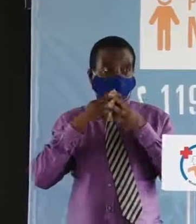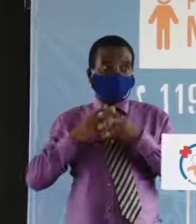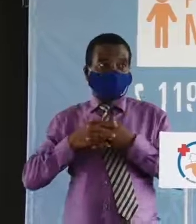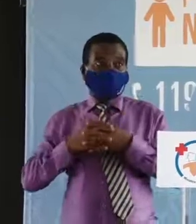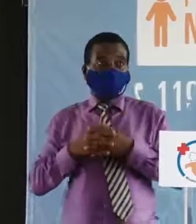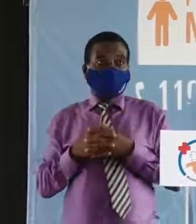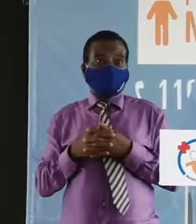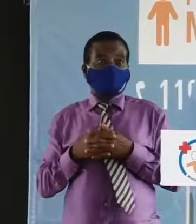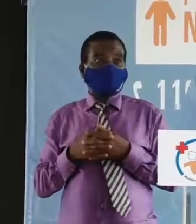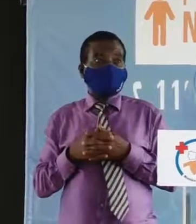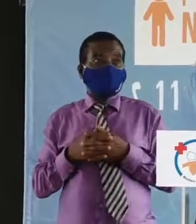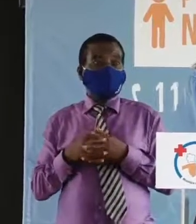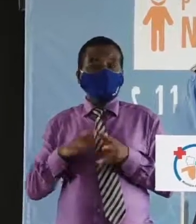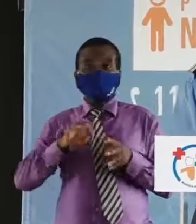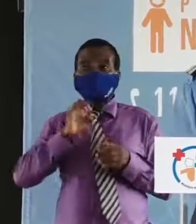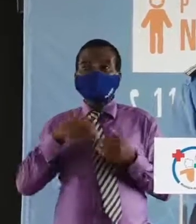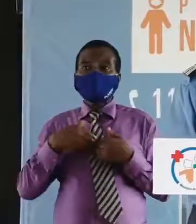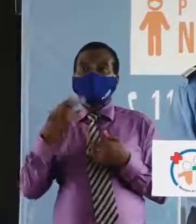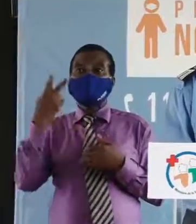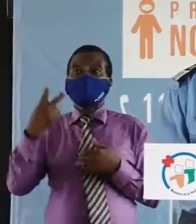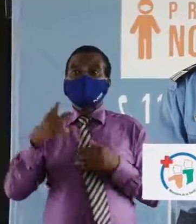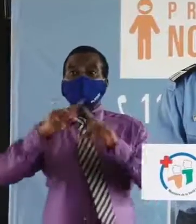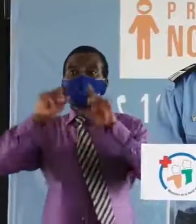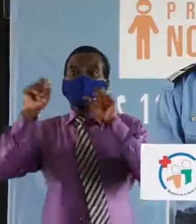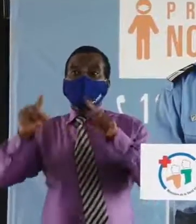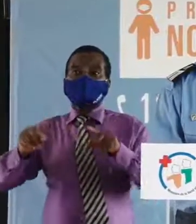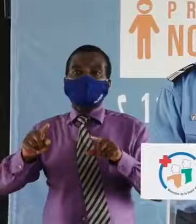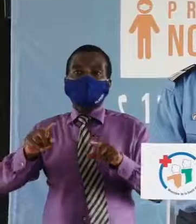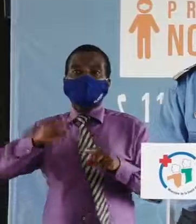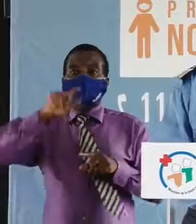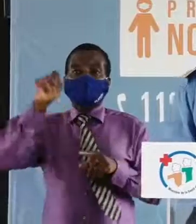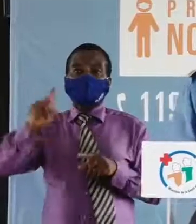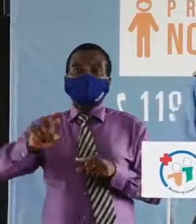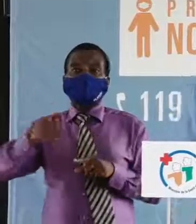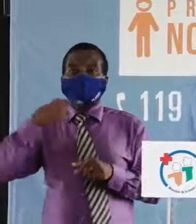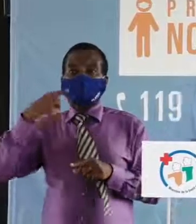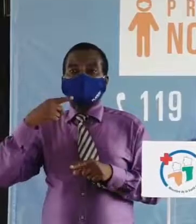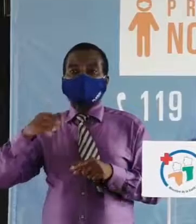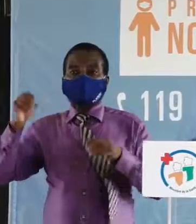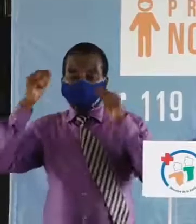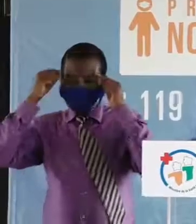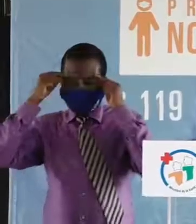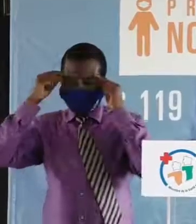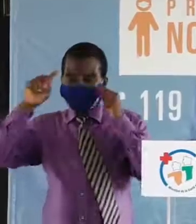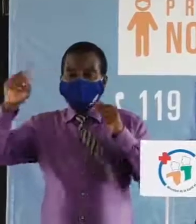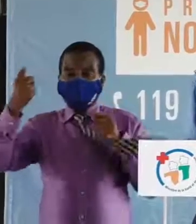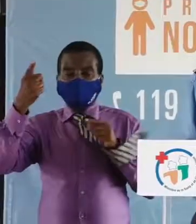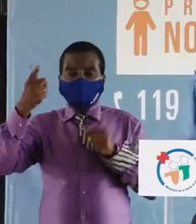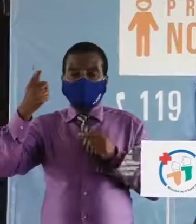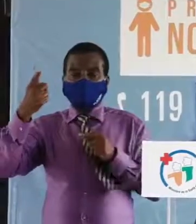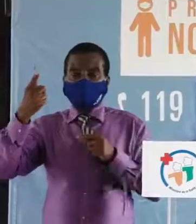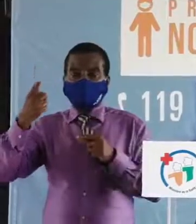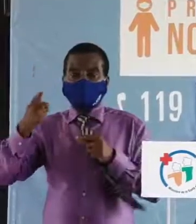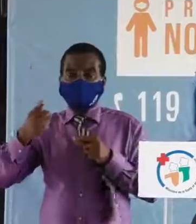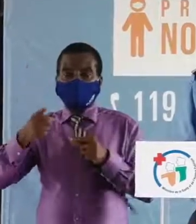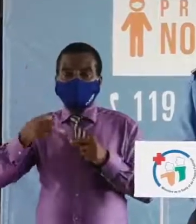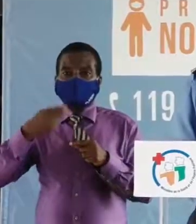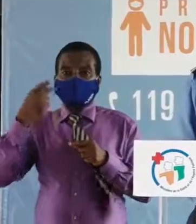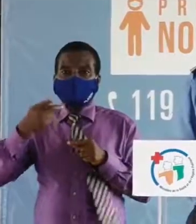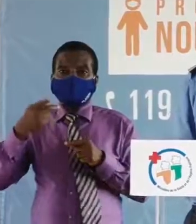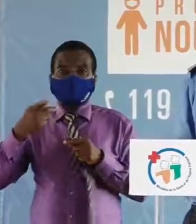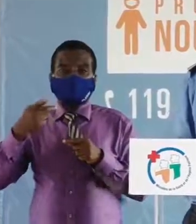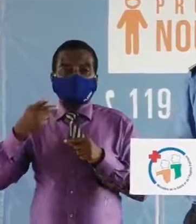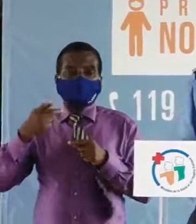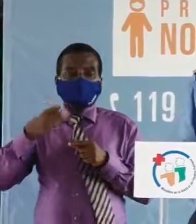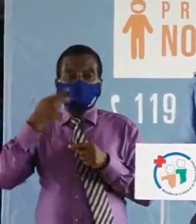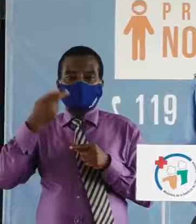j'ai donc deux questions qui sont autant de préoccupations la première adresse donc la question